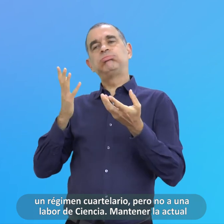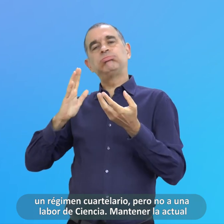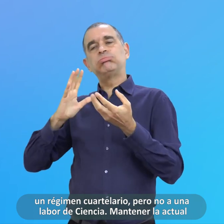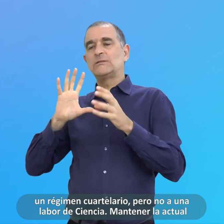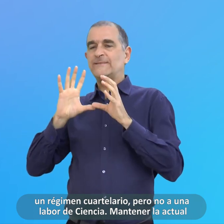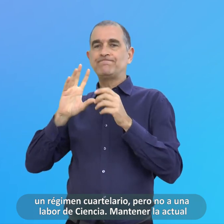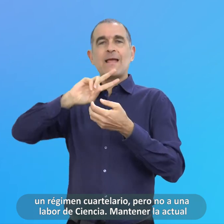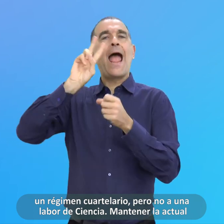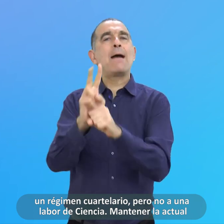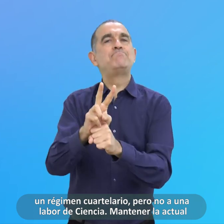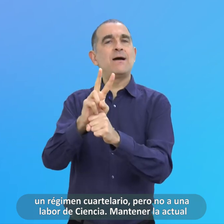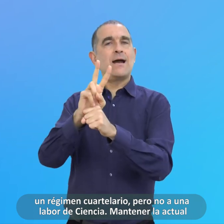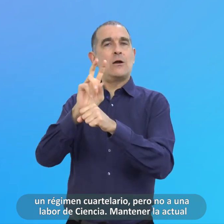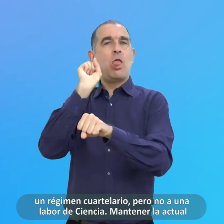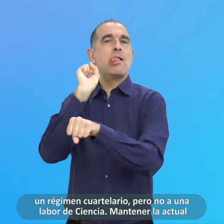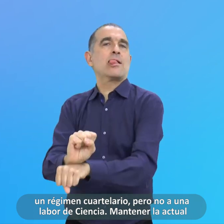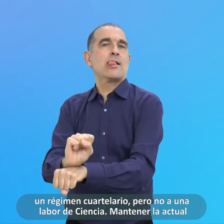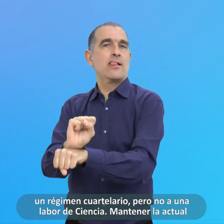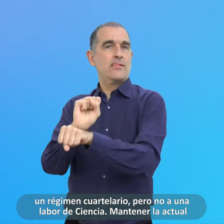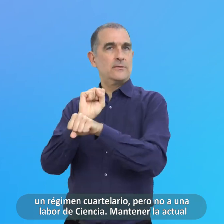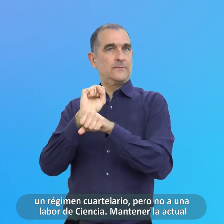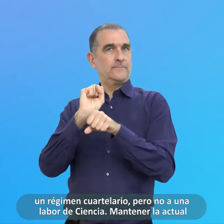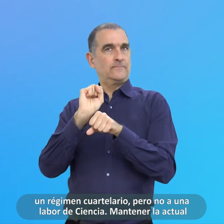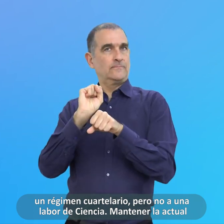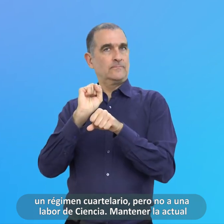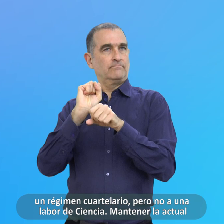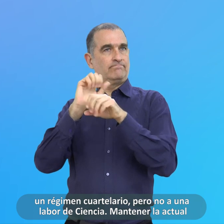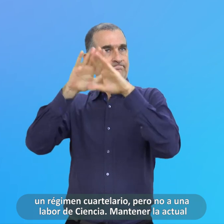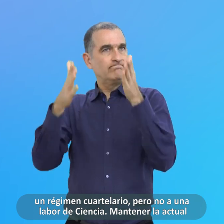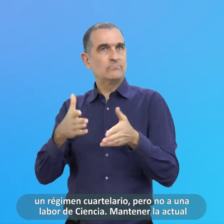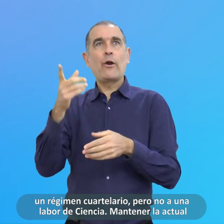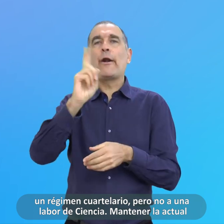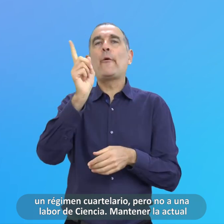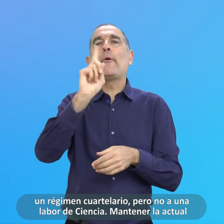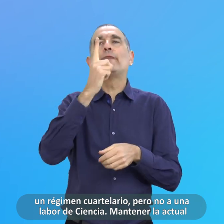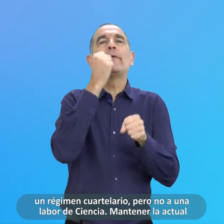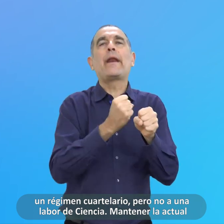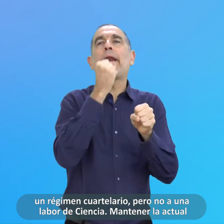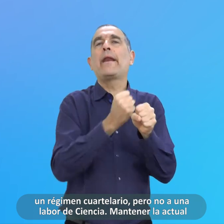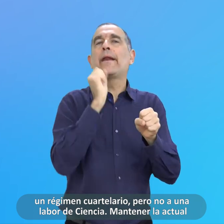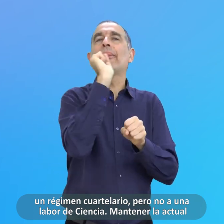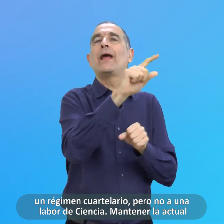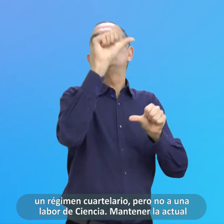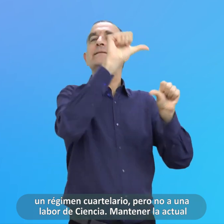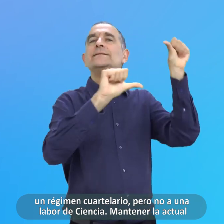Amparar Un régimen Cuartelario Pero no a un labor De la ciencia